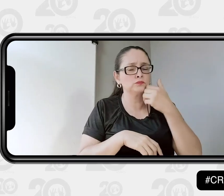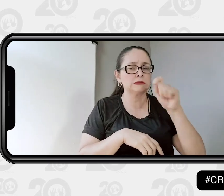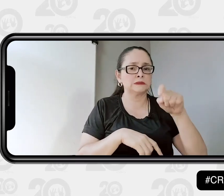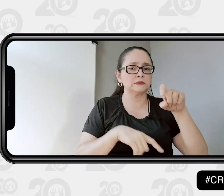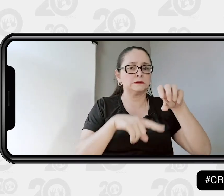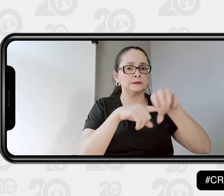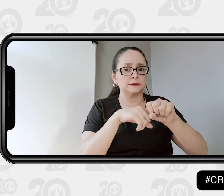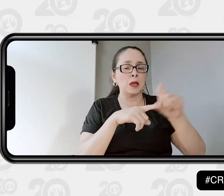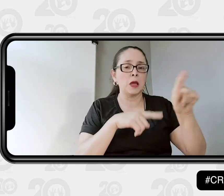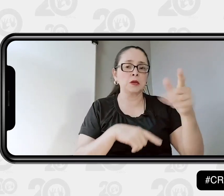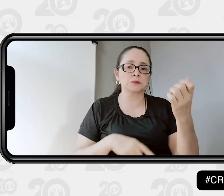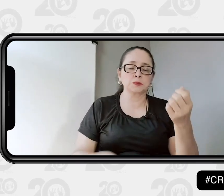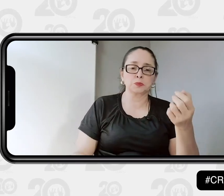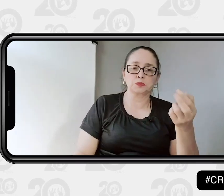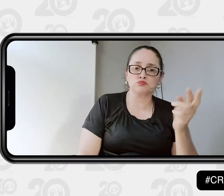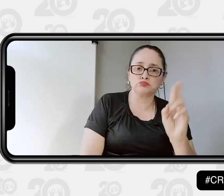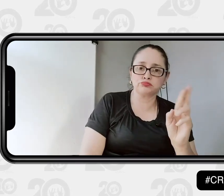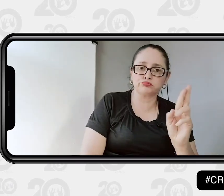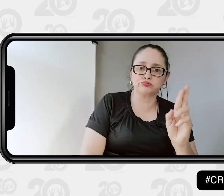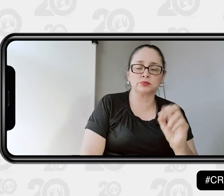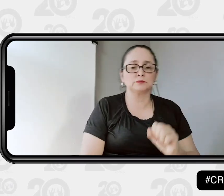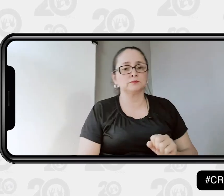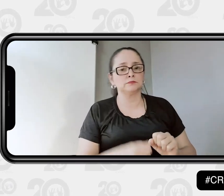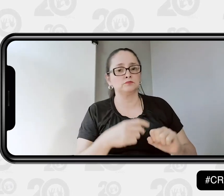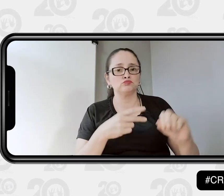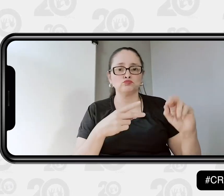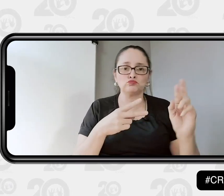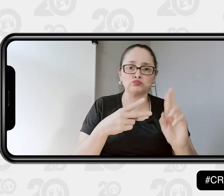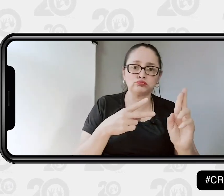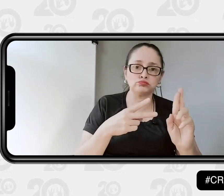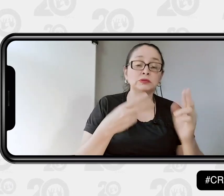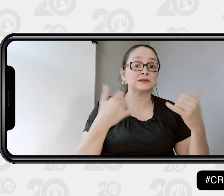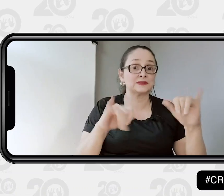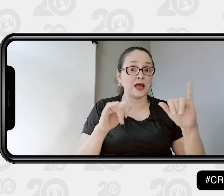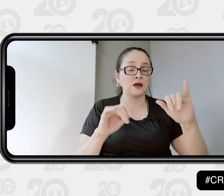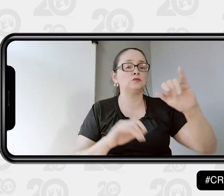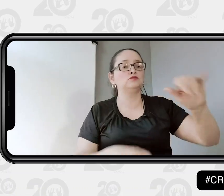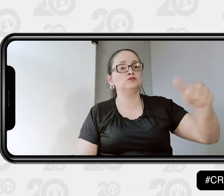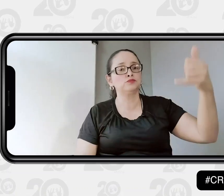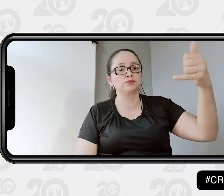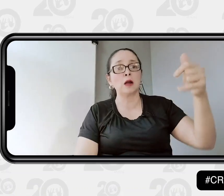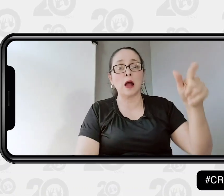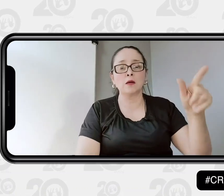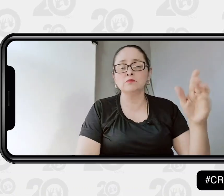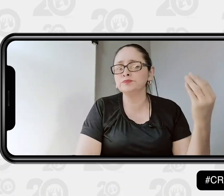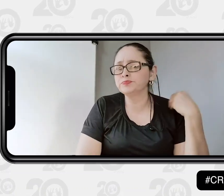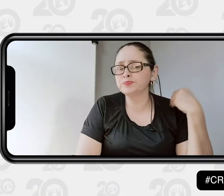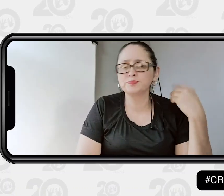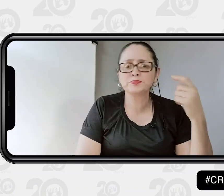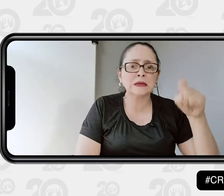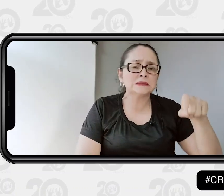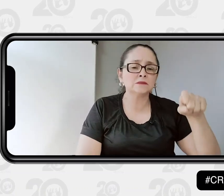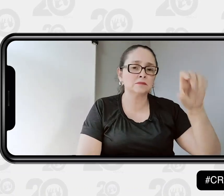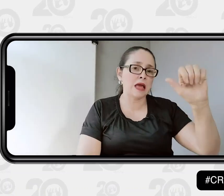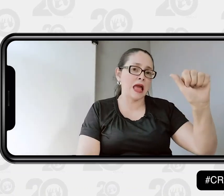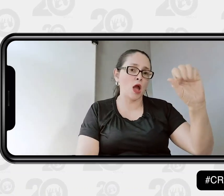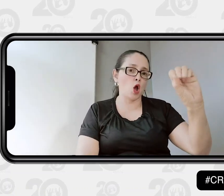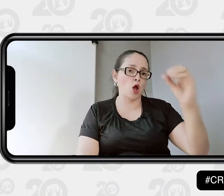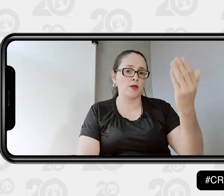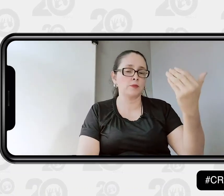caso Bogotá, y solicito que requiera una cita o el servicio que requiera. Allí ya empieza a